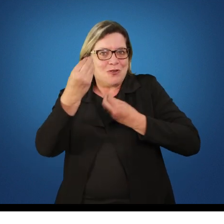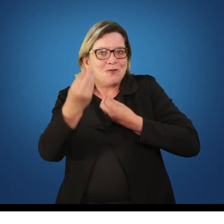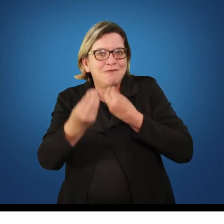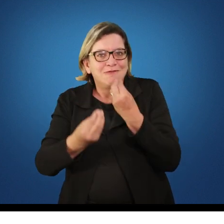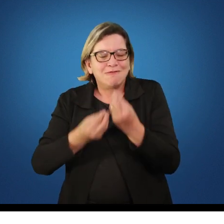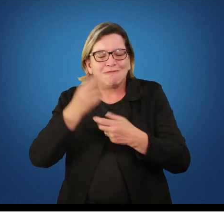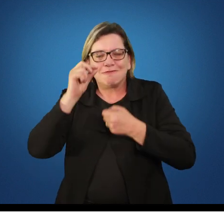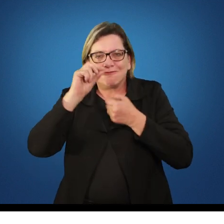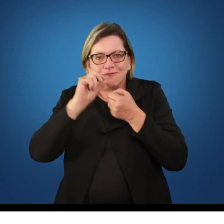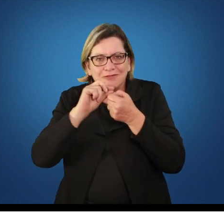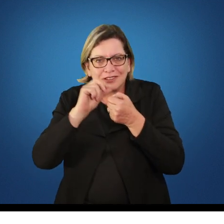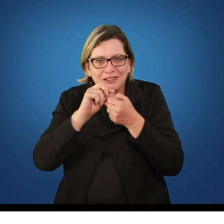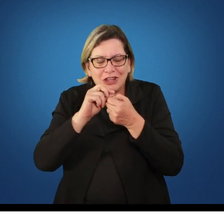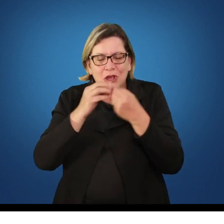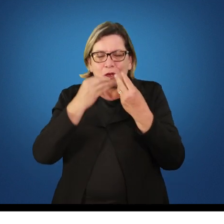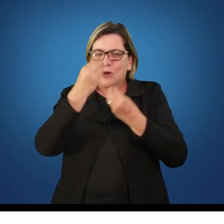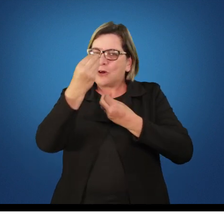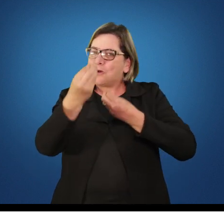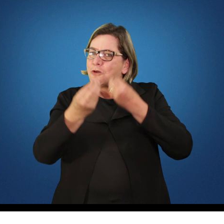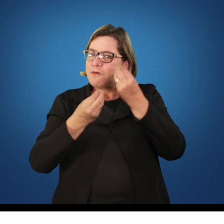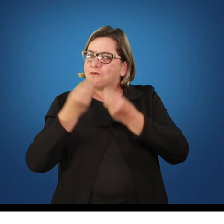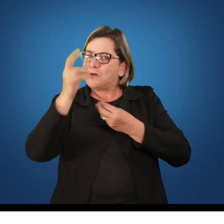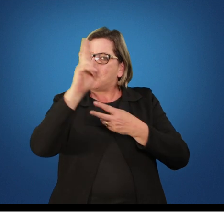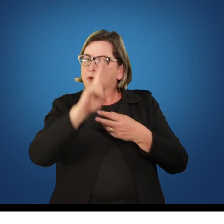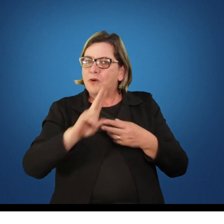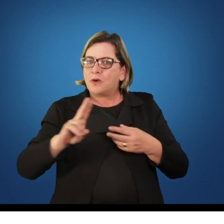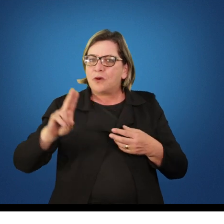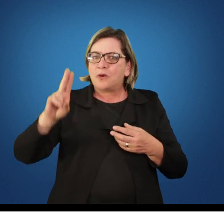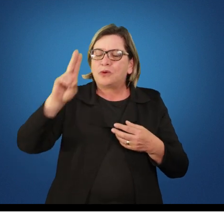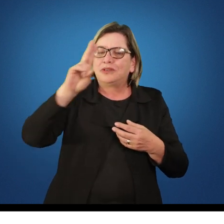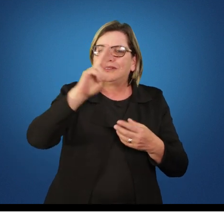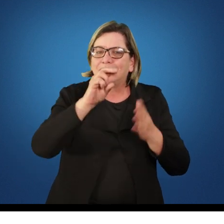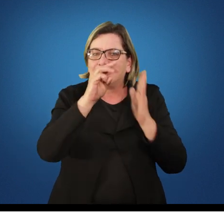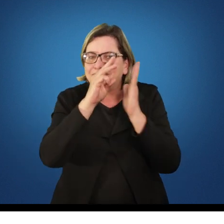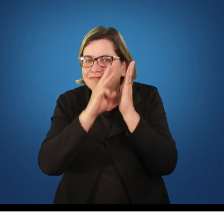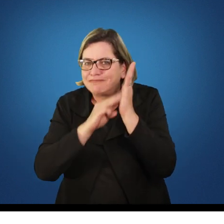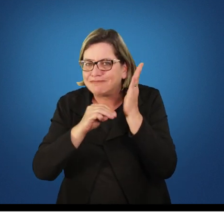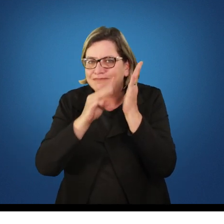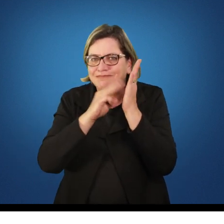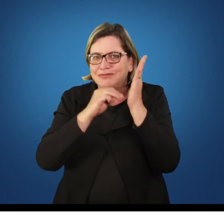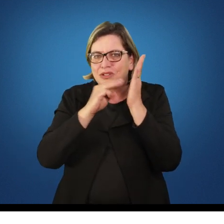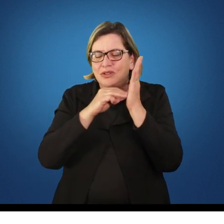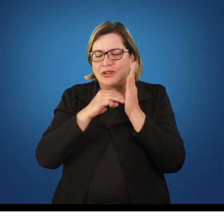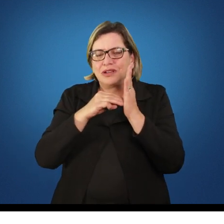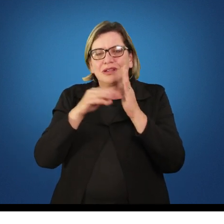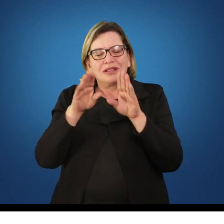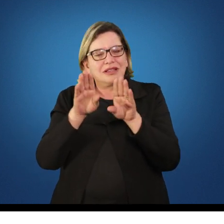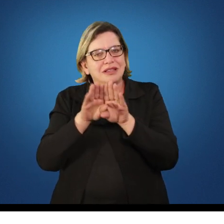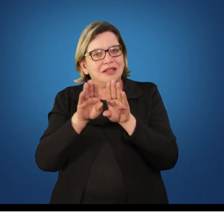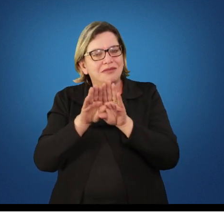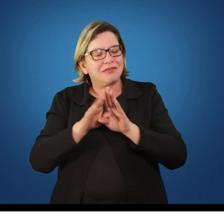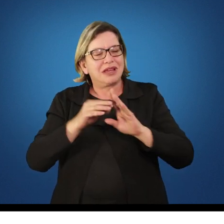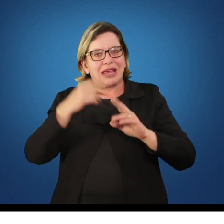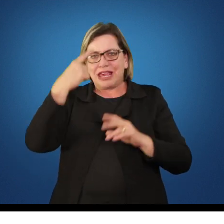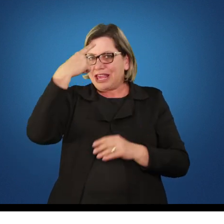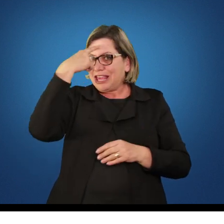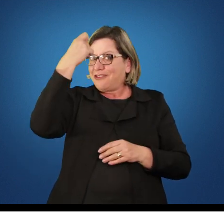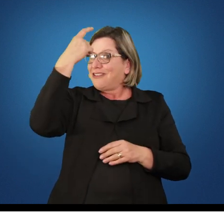de como cada um utilizar uma própria metodologia, ou até, por que não dizer, criar uma própria metodologia,